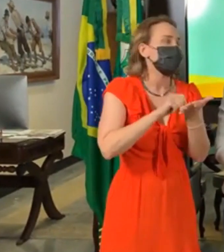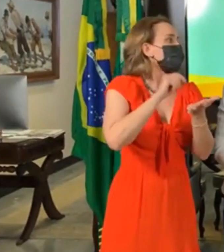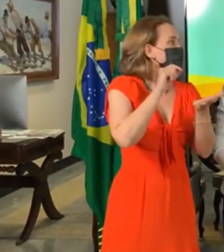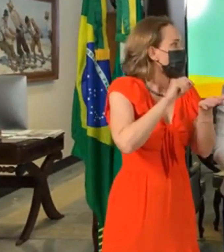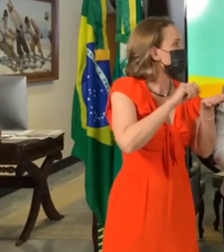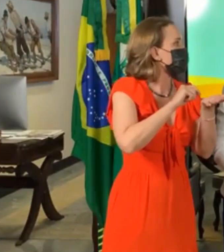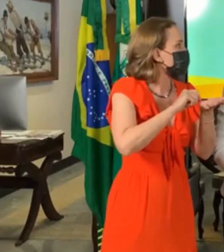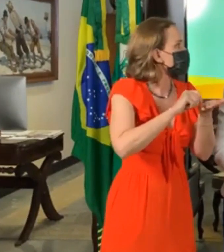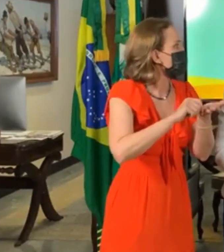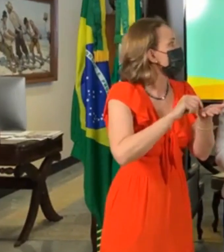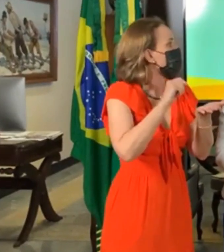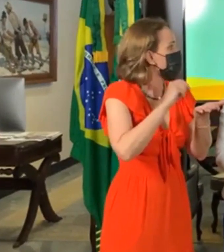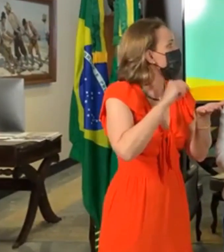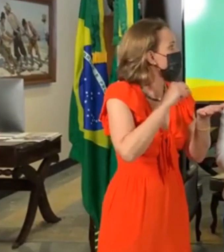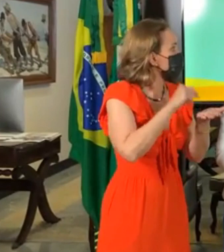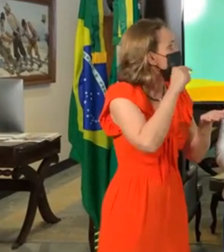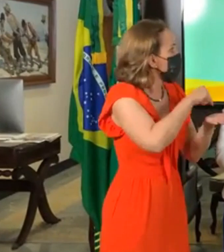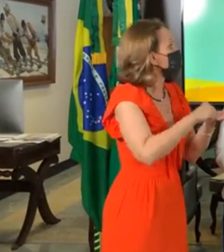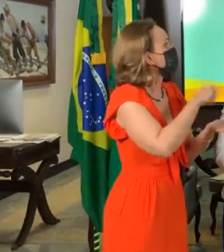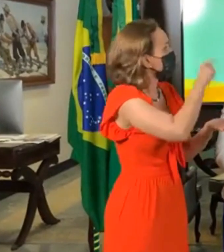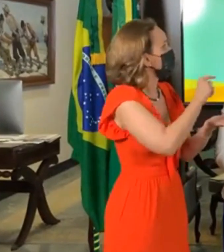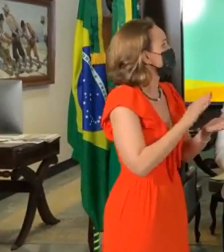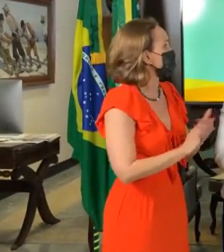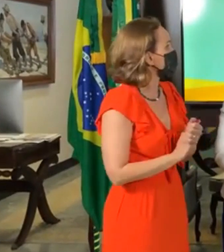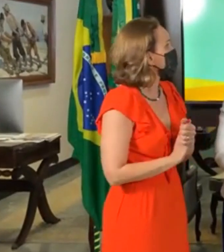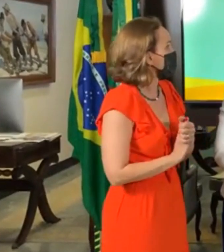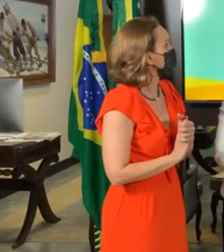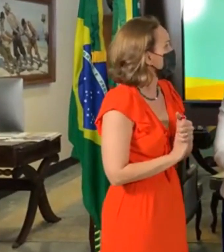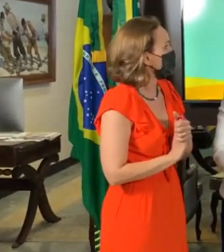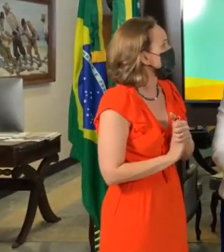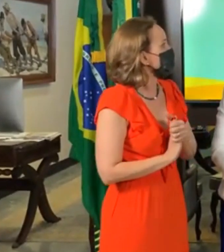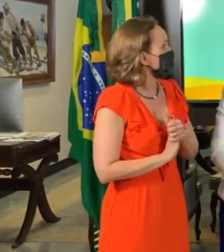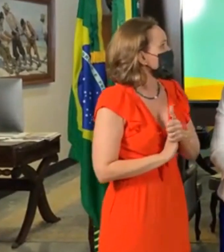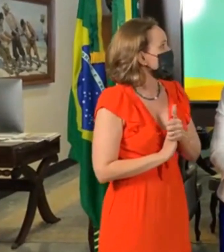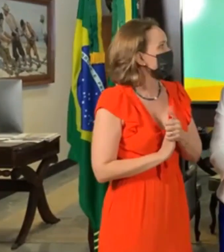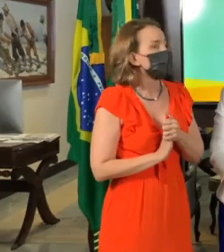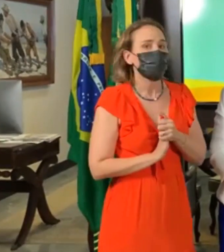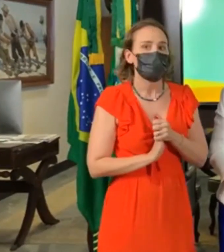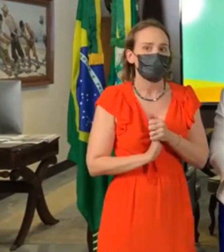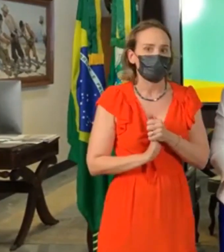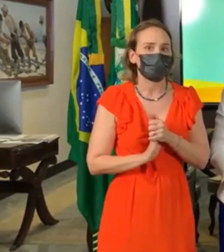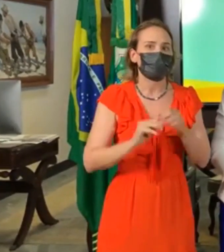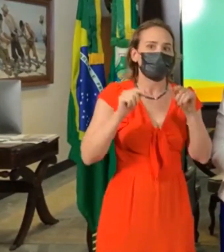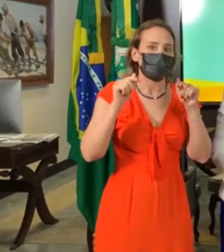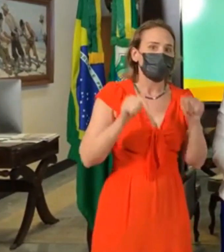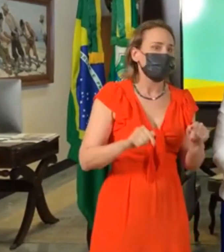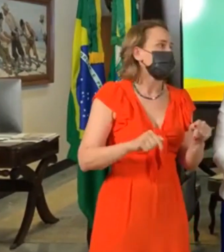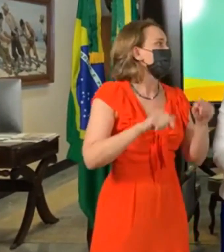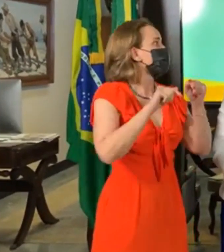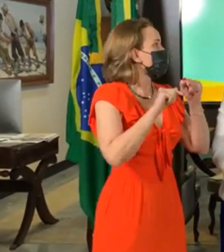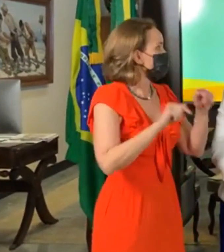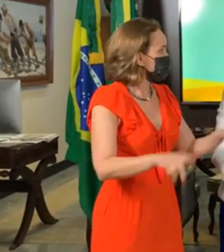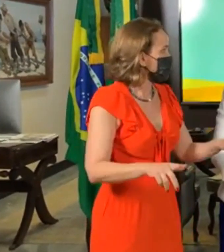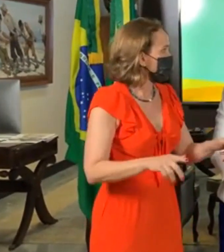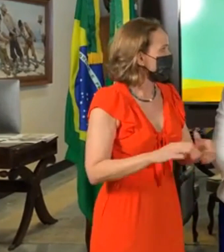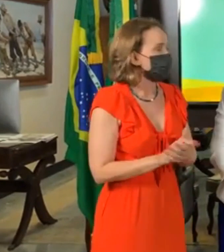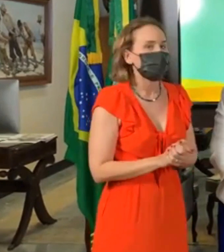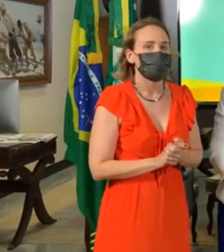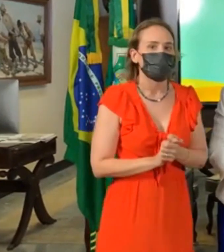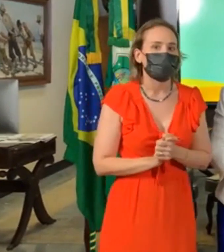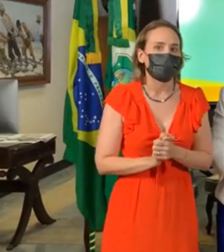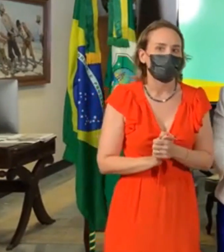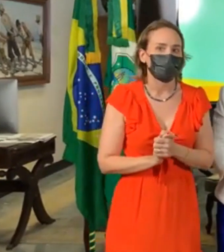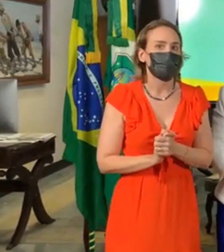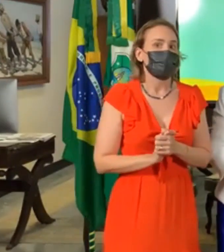diz, ele vai dizer, você está regular, porque o débito de 1º de dezembro já não estava mais previsto. Então, quem quiser checar, o site da